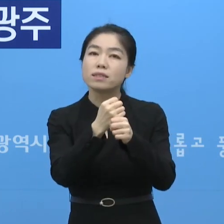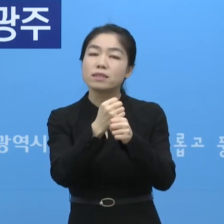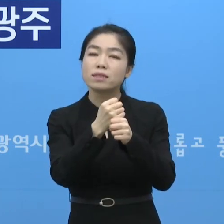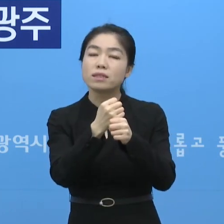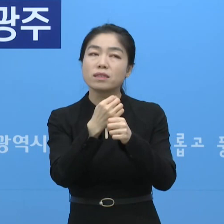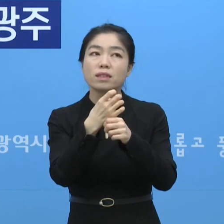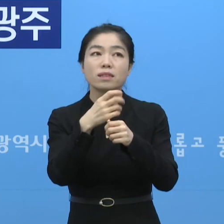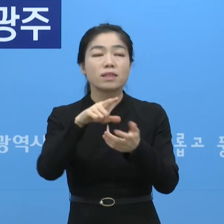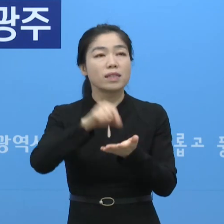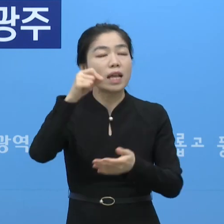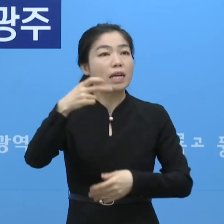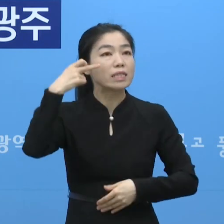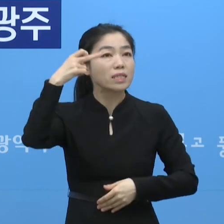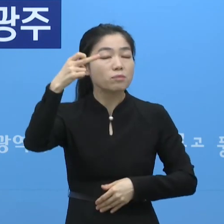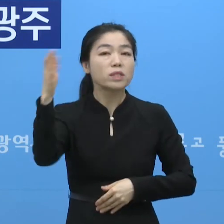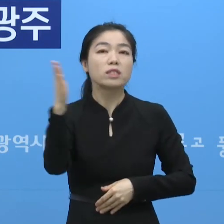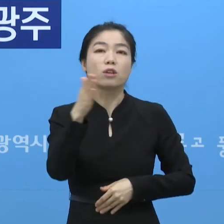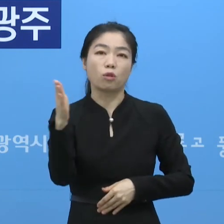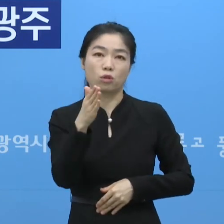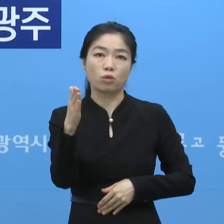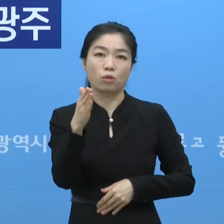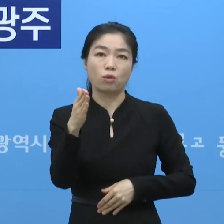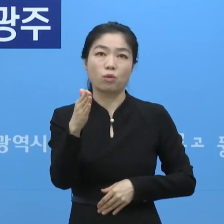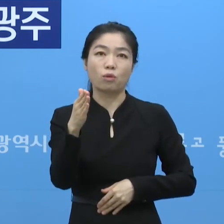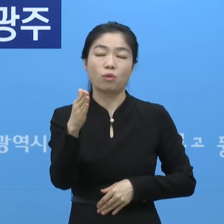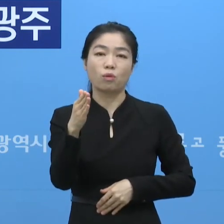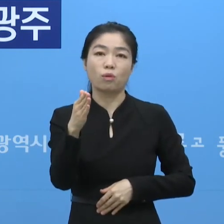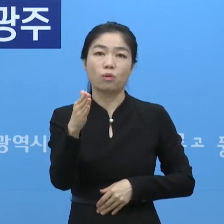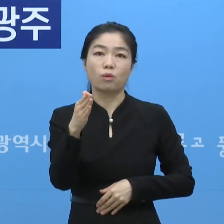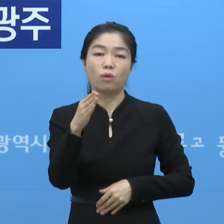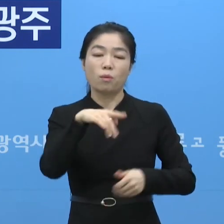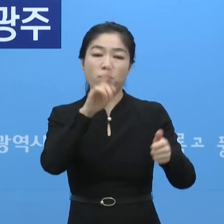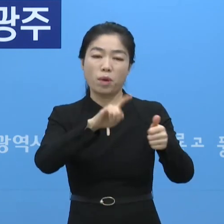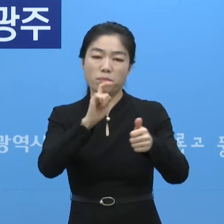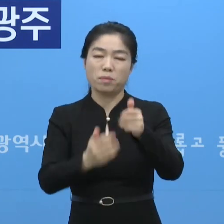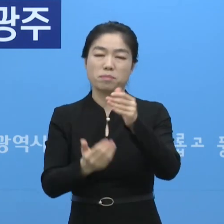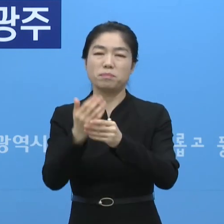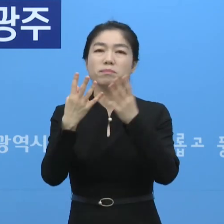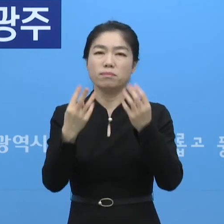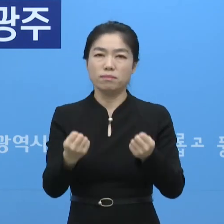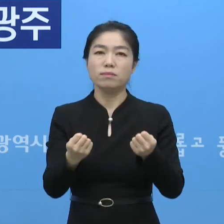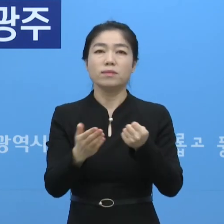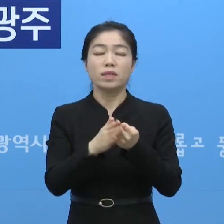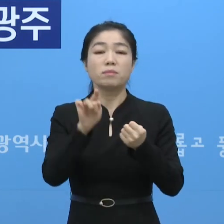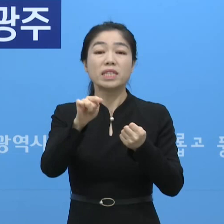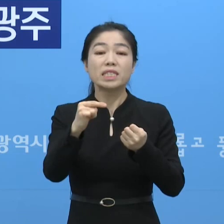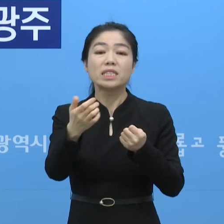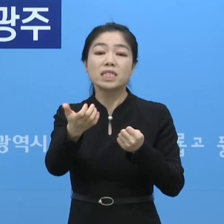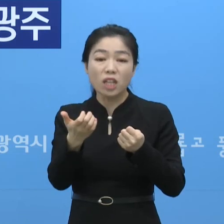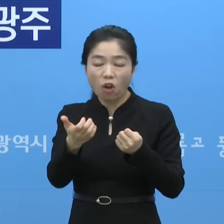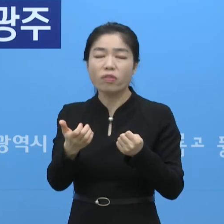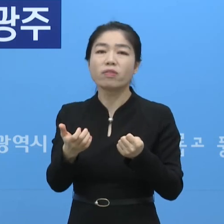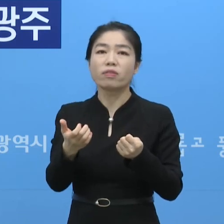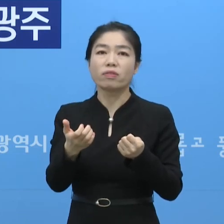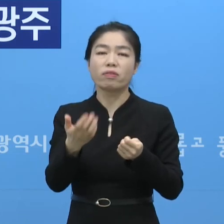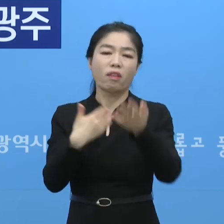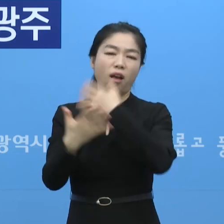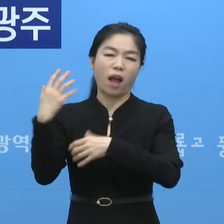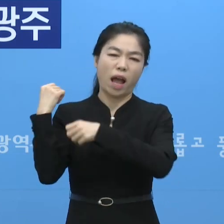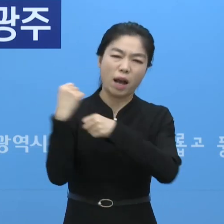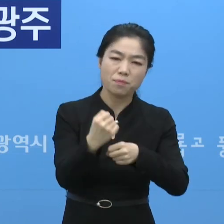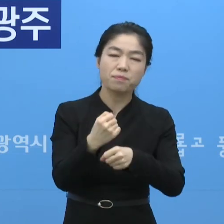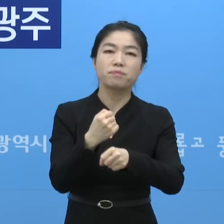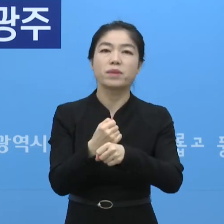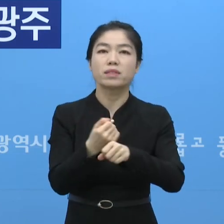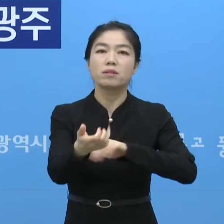12일 정도가 가장 확진자들이 많이 했었던 시점인데 그걸 전까지 포함해서 추가로